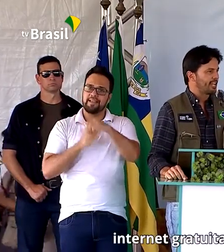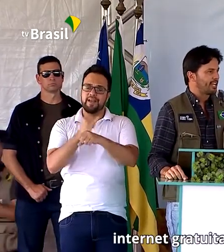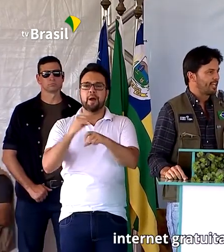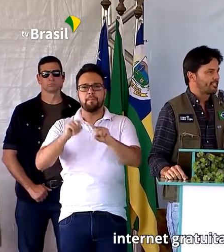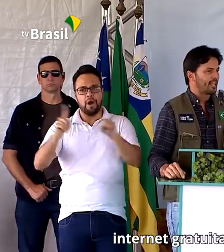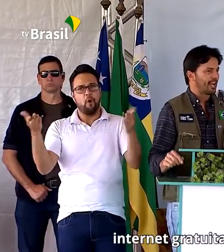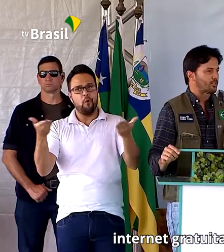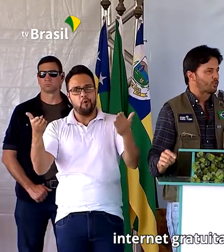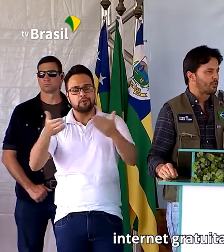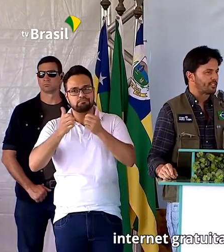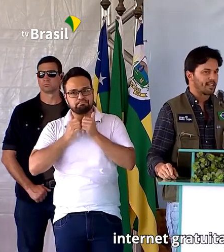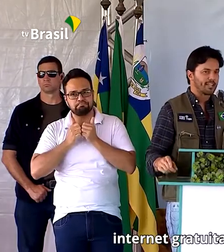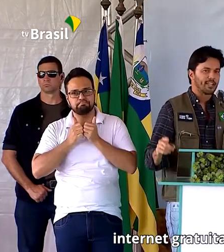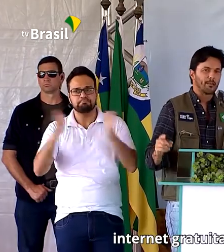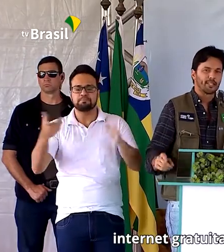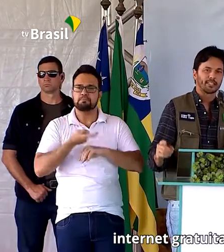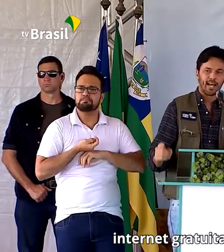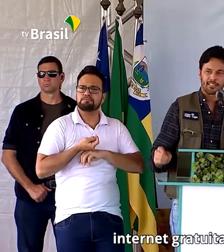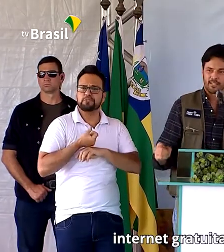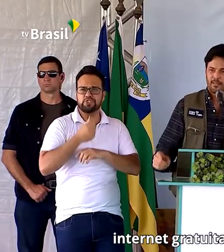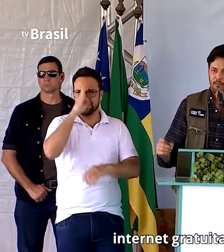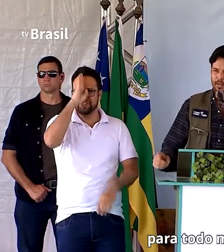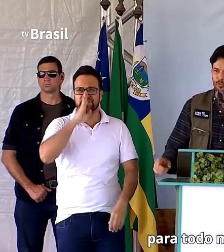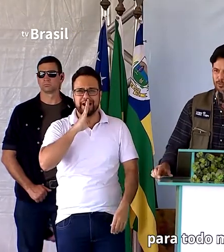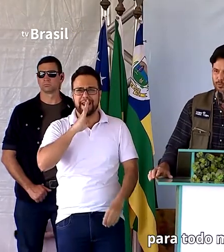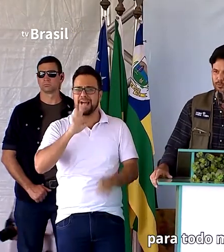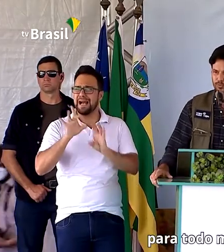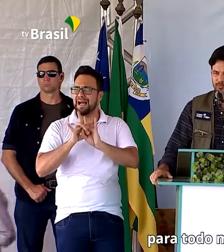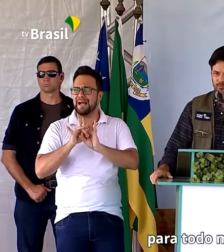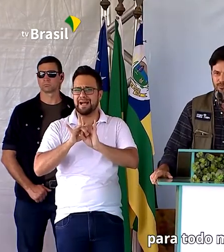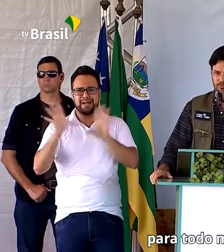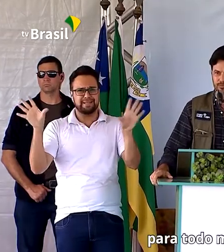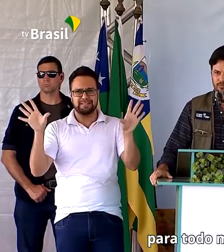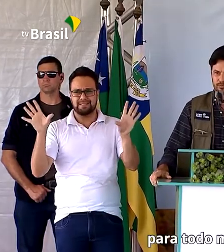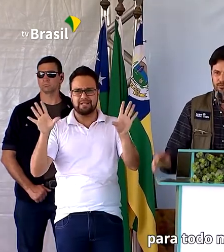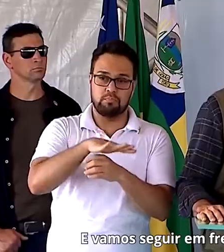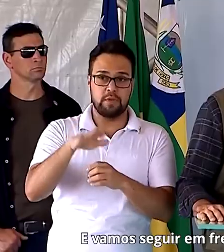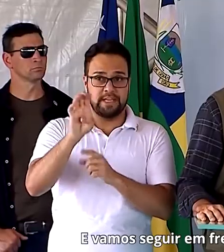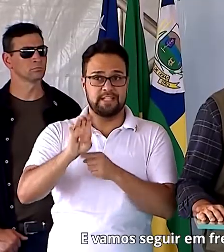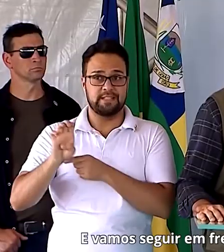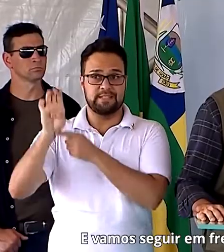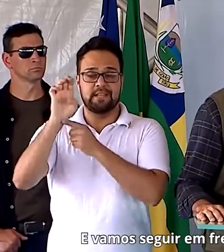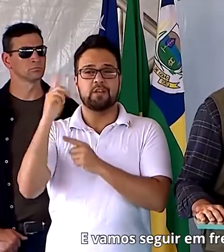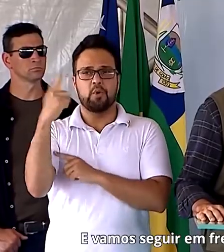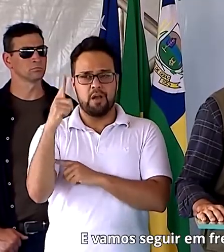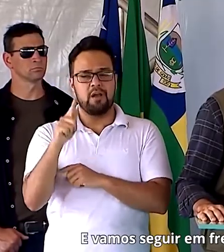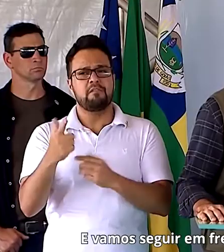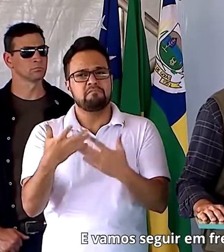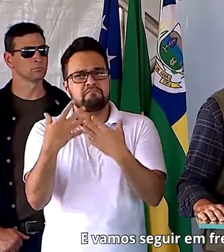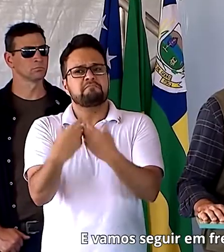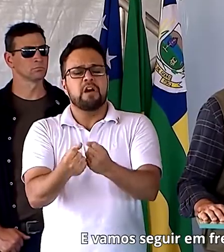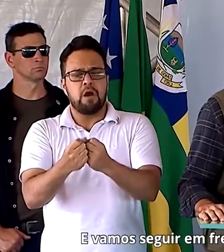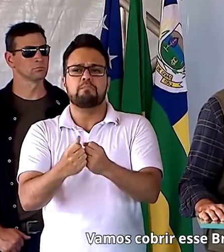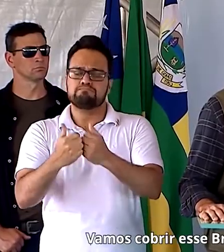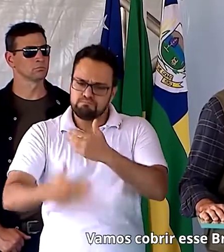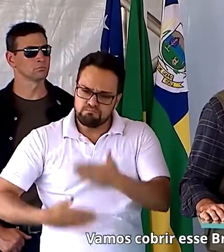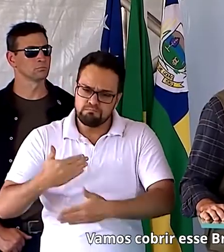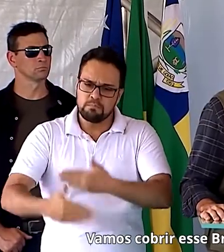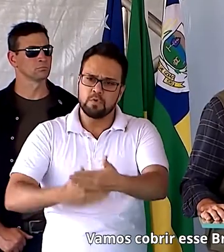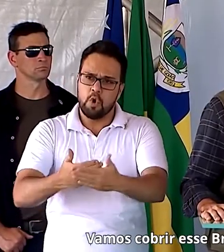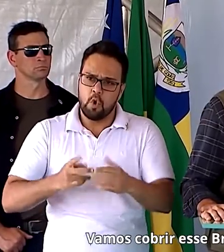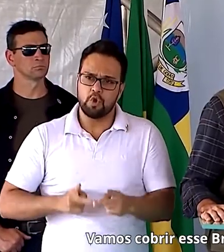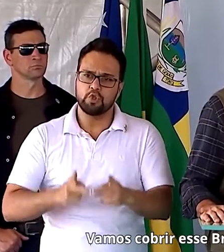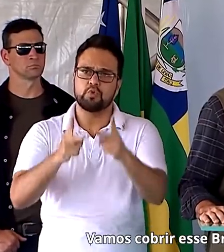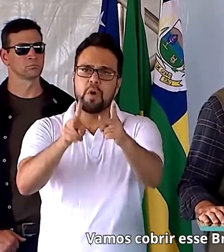tem internet gratuita e limitada para todo mundo e vamos seguir em frente presidente vamos